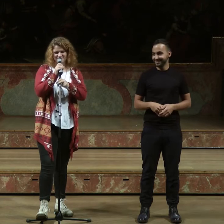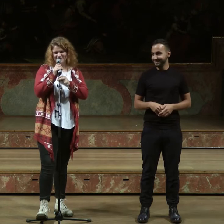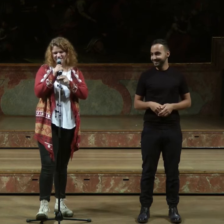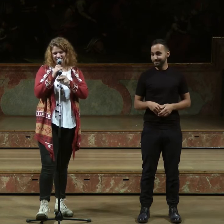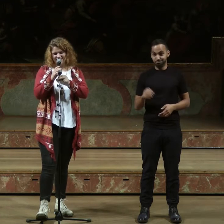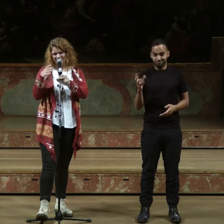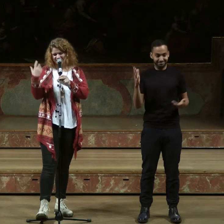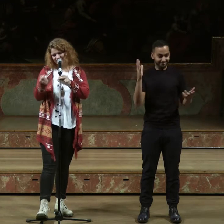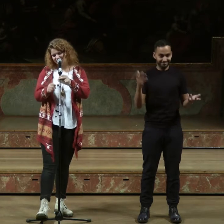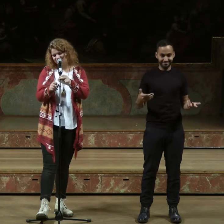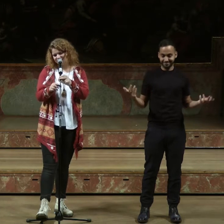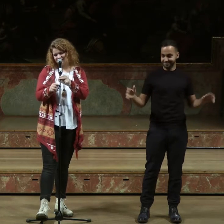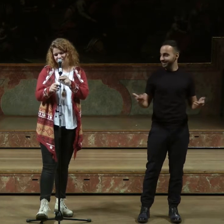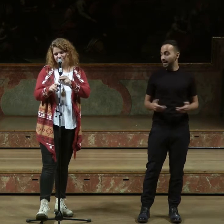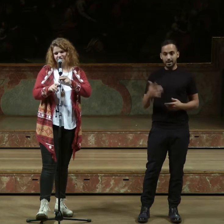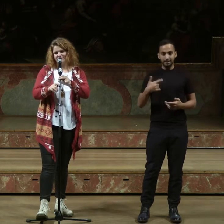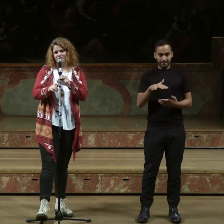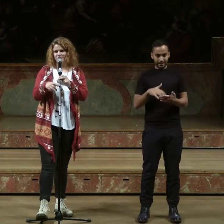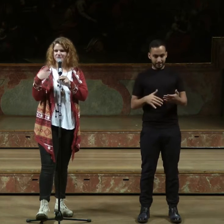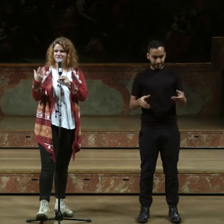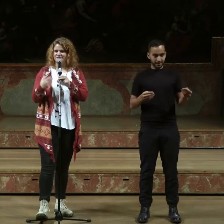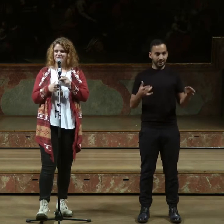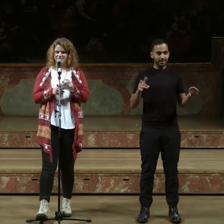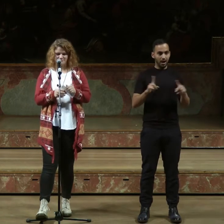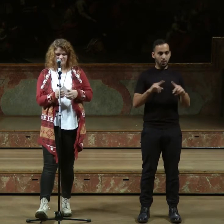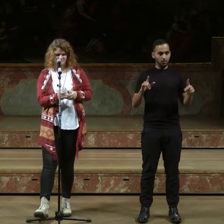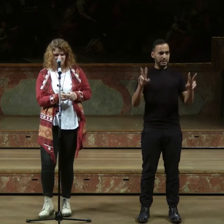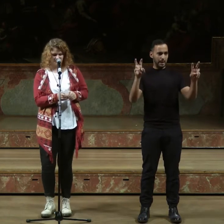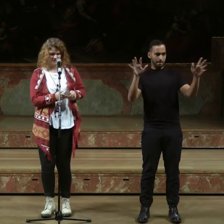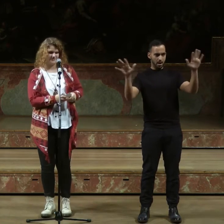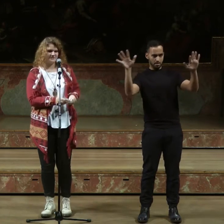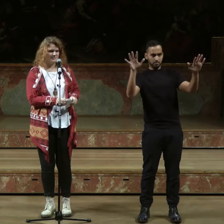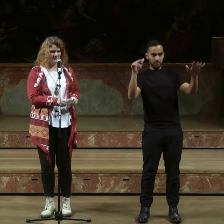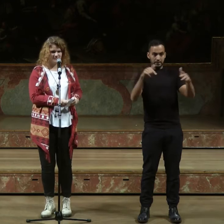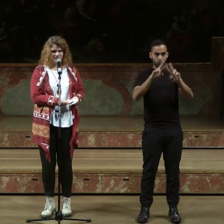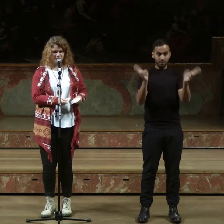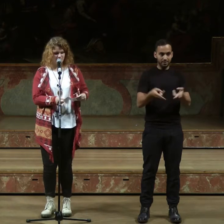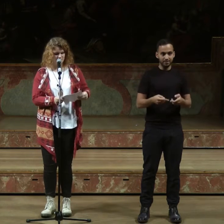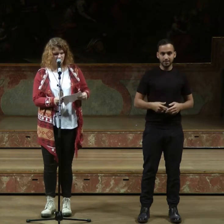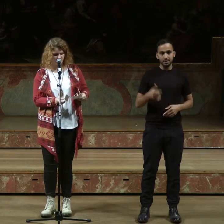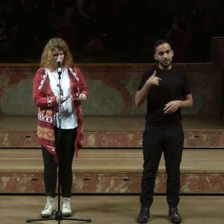Ich habe jetzt einen Text dabei um dieses Thema herum und ich freue mich wahnsinnig, dass ich da sein darf.